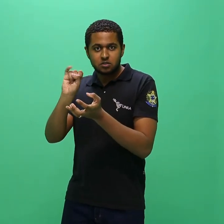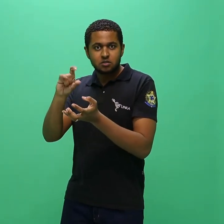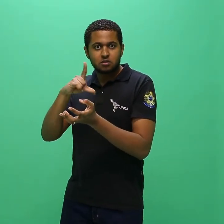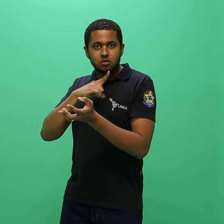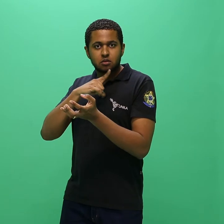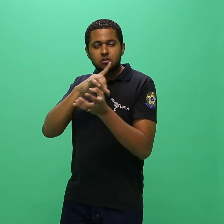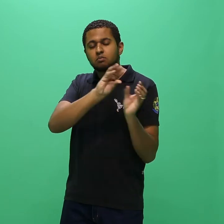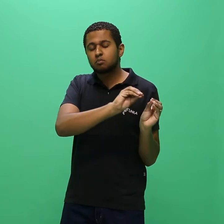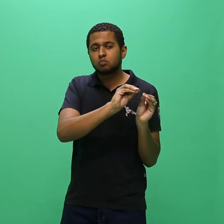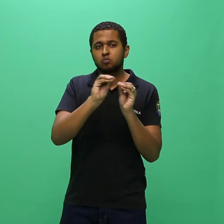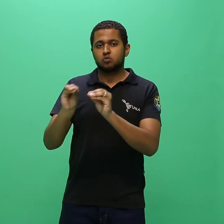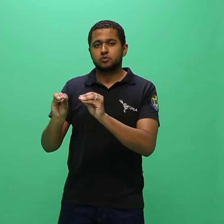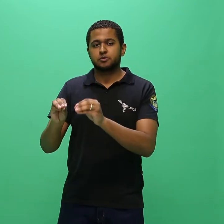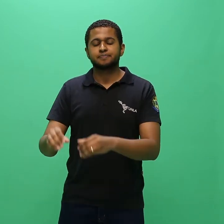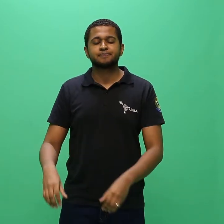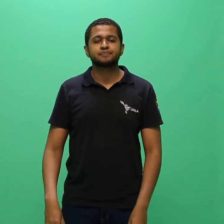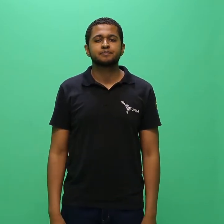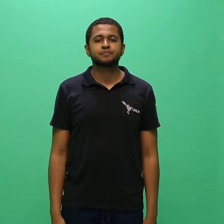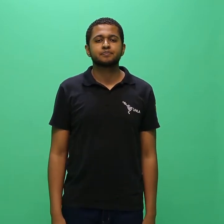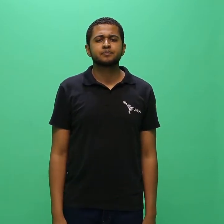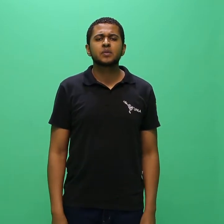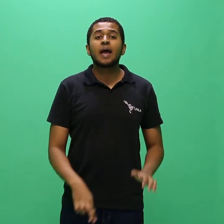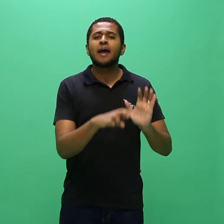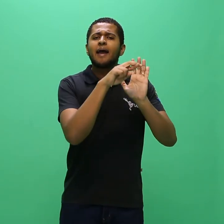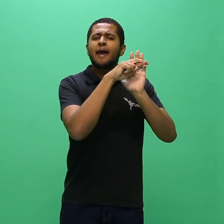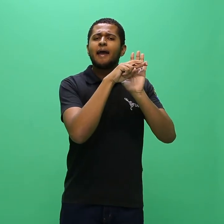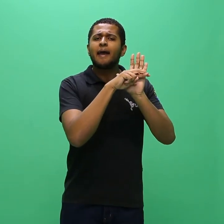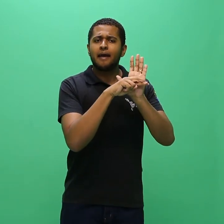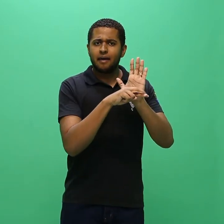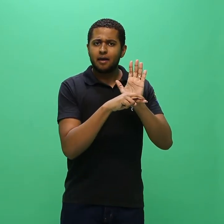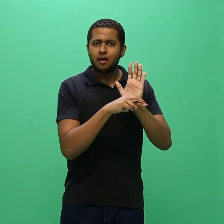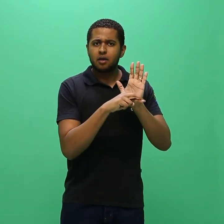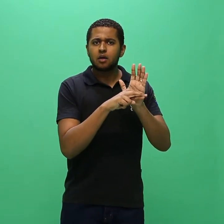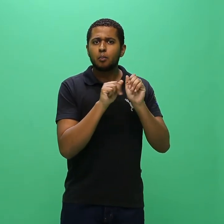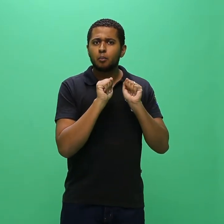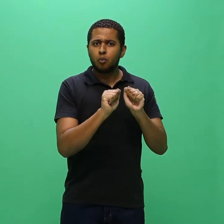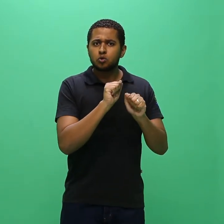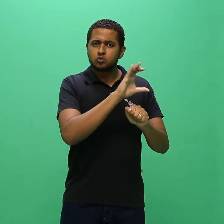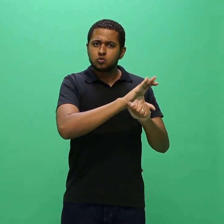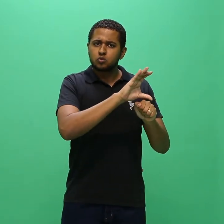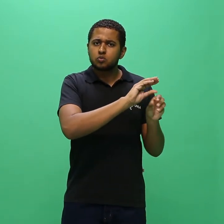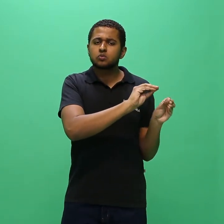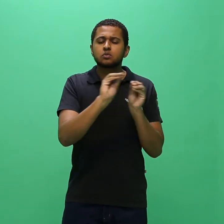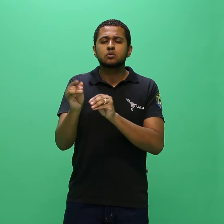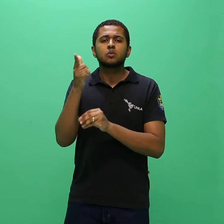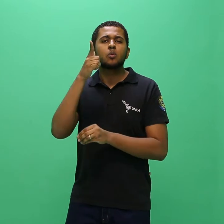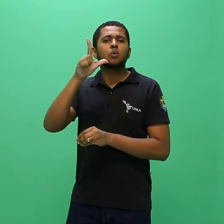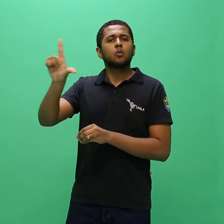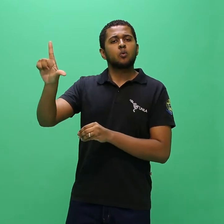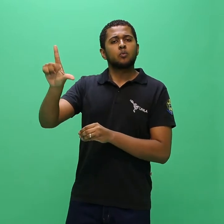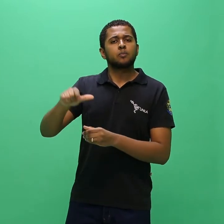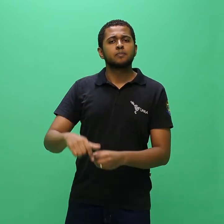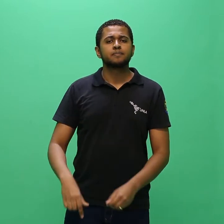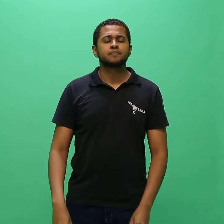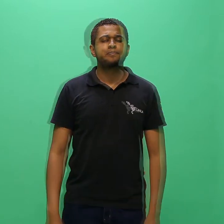3.2. Dos critérios para a candidatura à Reopção de Curso.